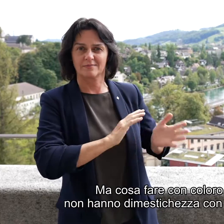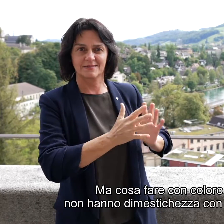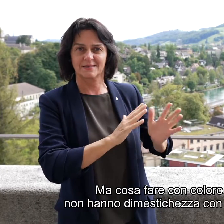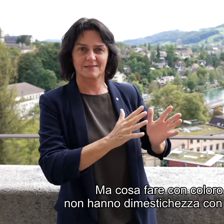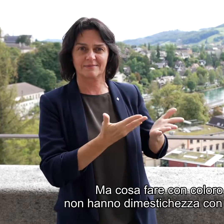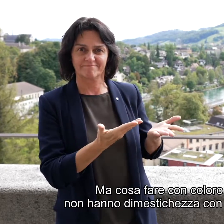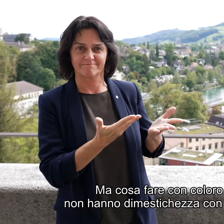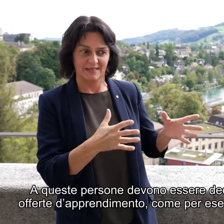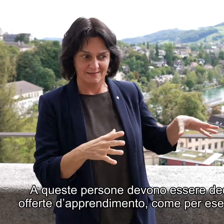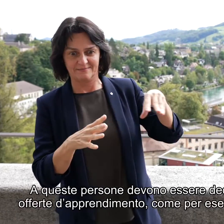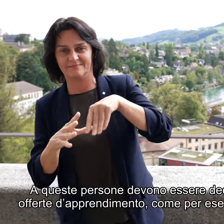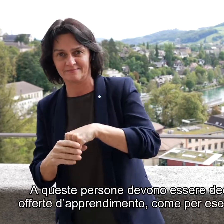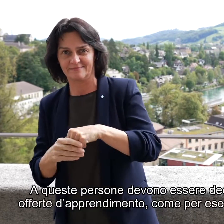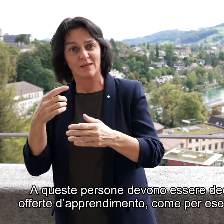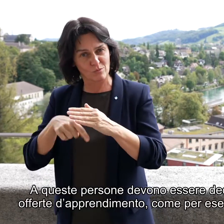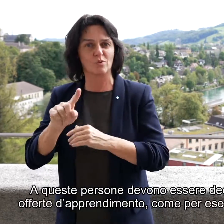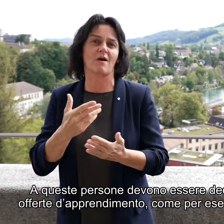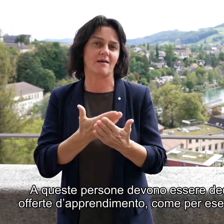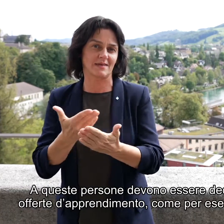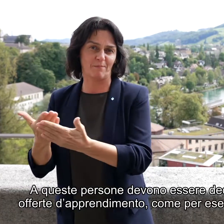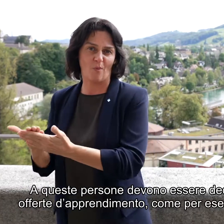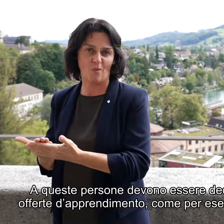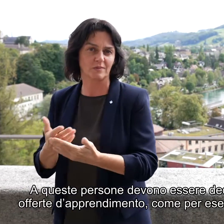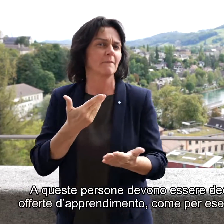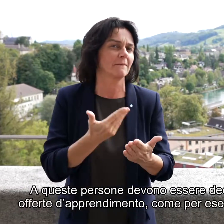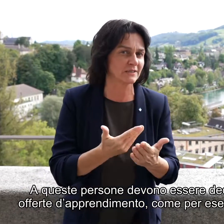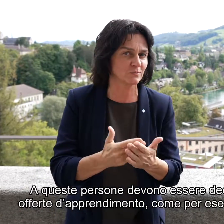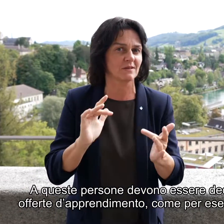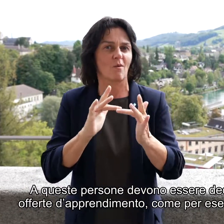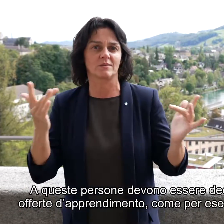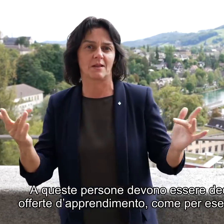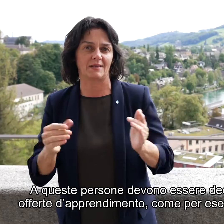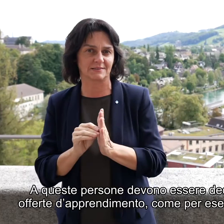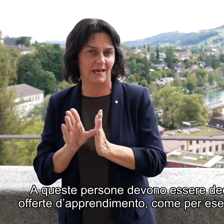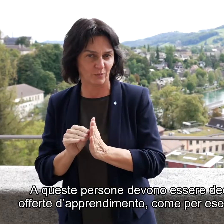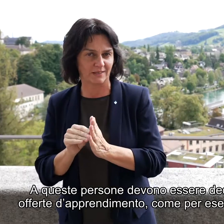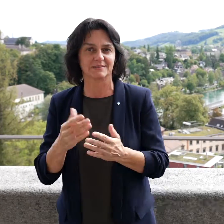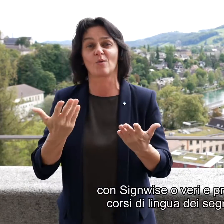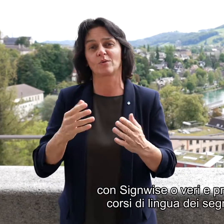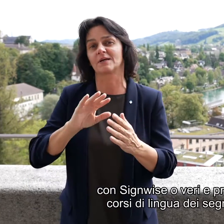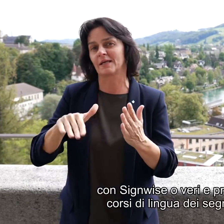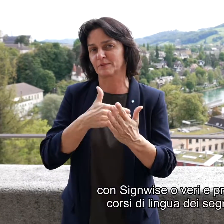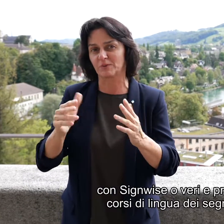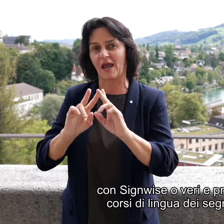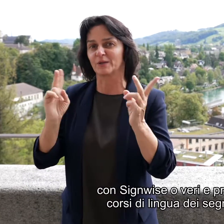beherrschen? Dass diese mit einbezogen werden durch Angebote wie zum Beispiel online mit SignWise oder durch